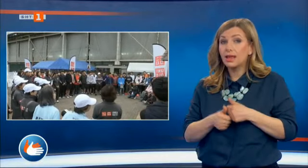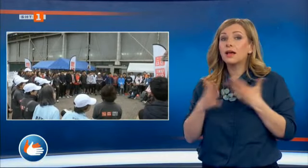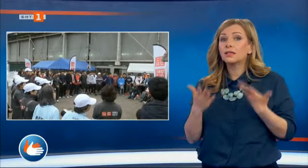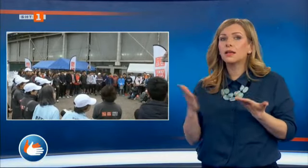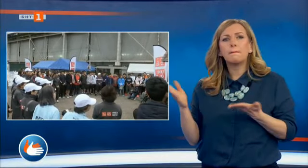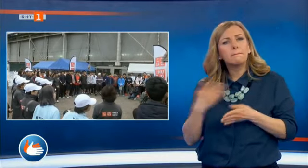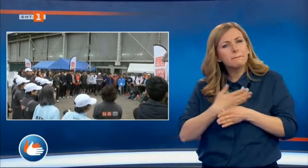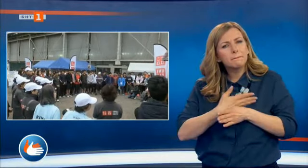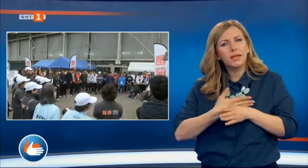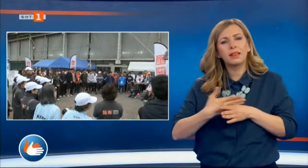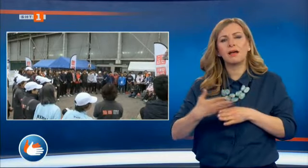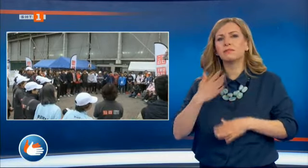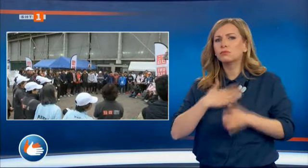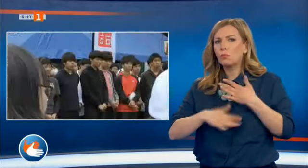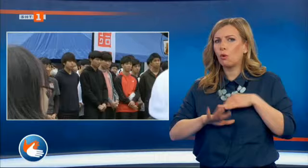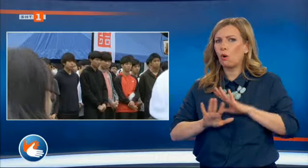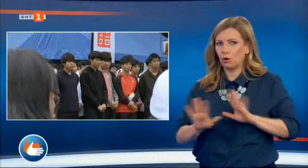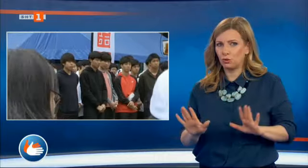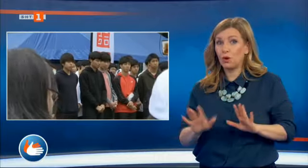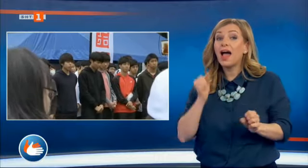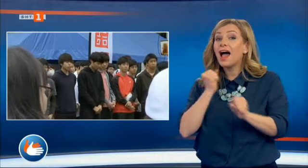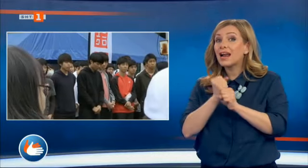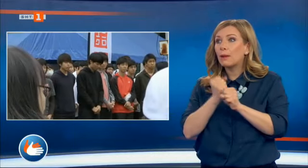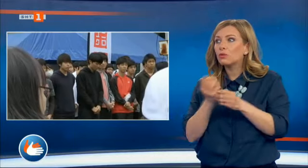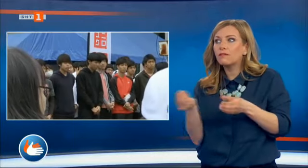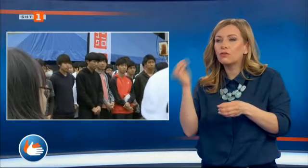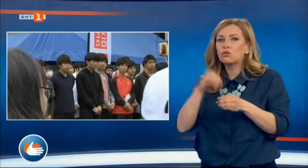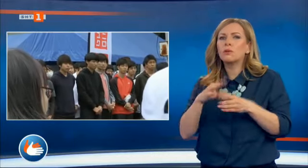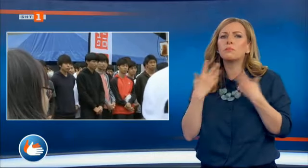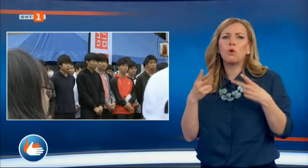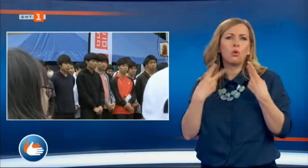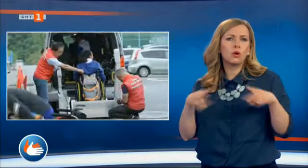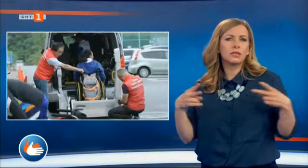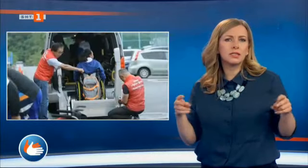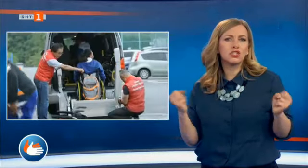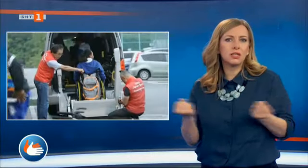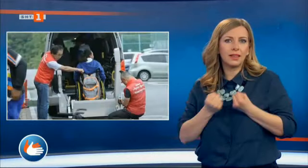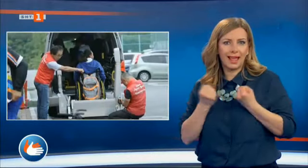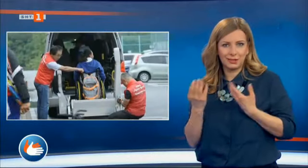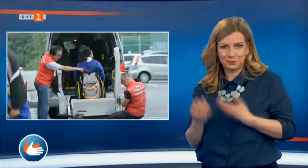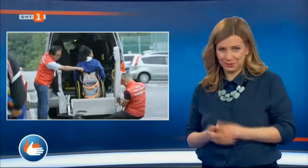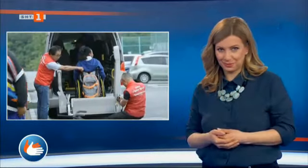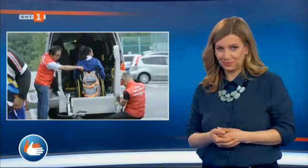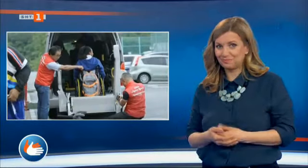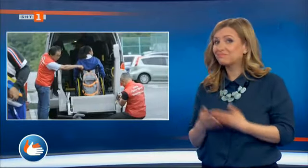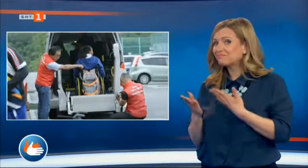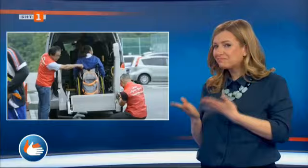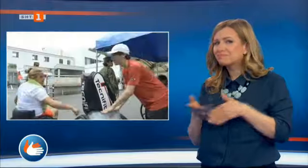протича много гладко. Работата им включва много и различни дейности. Да помагат на